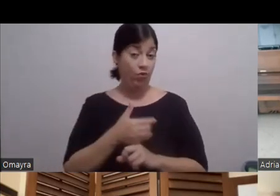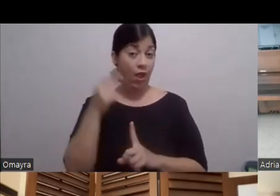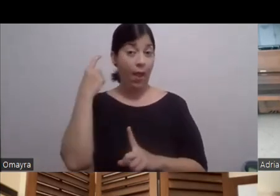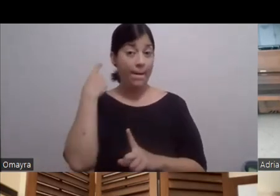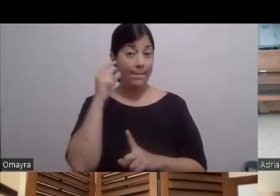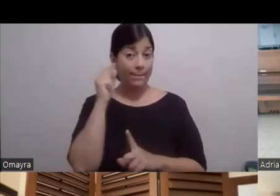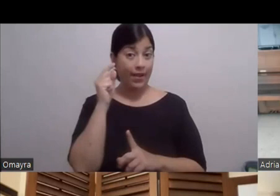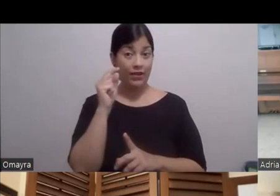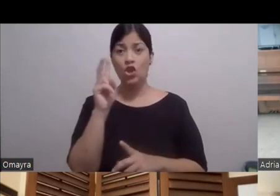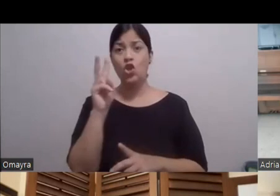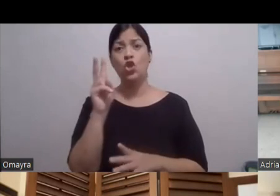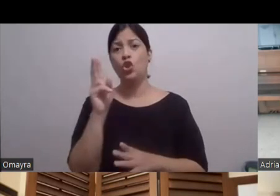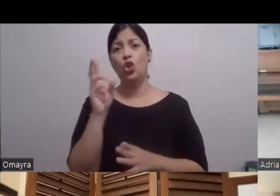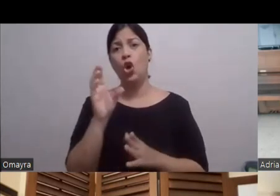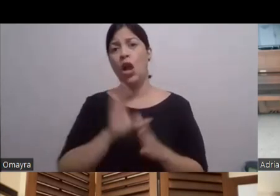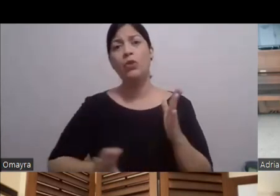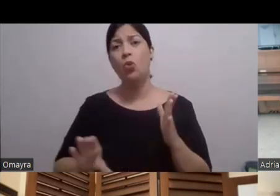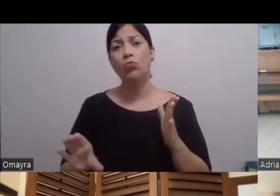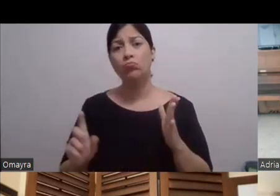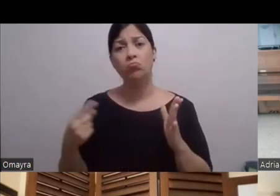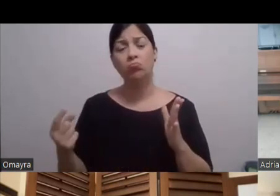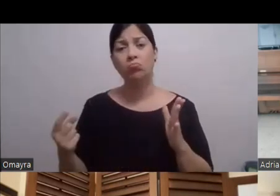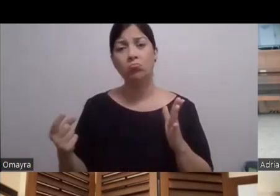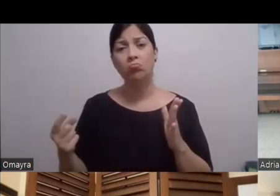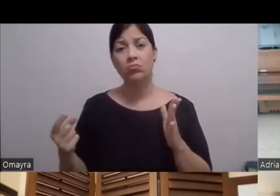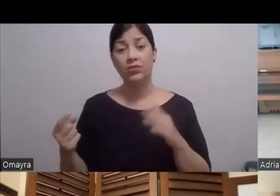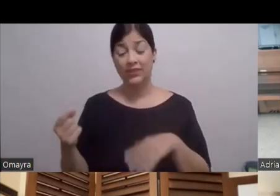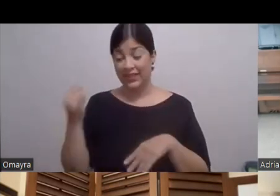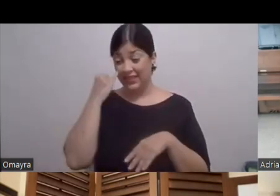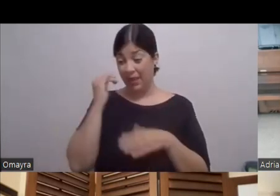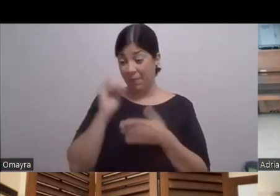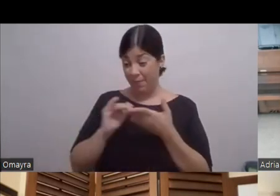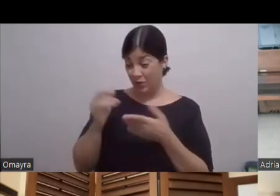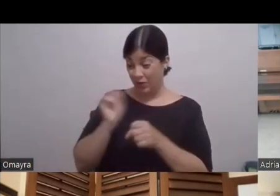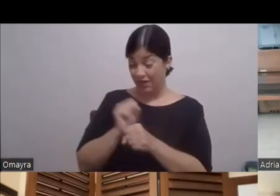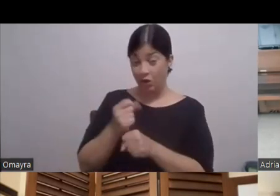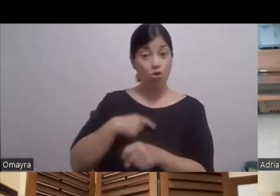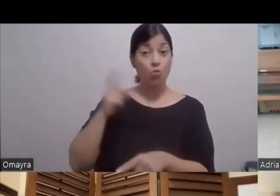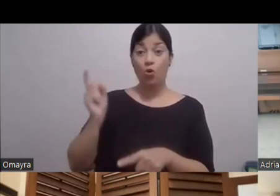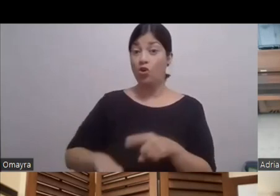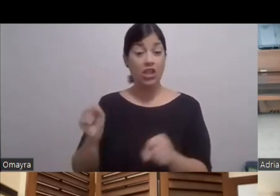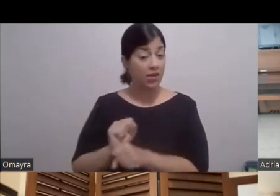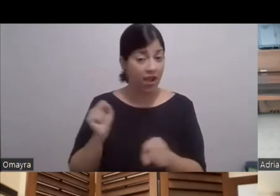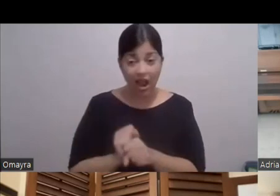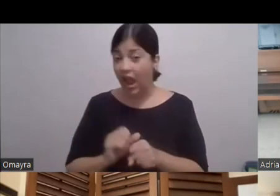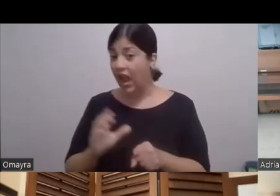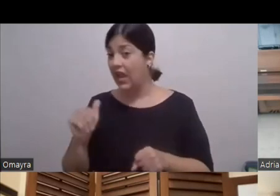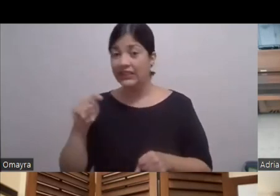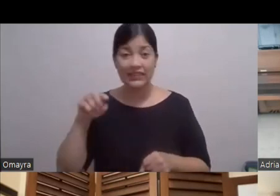Y yo decía Perfecto Porque sin permiso De trabajo No podía Ni castear Ni trabajar Y era un rollo Y yo seguí